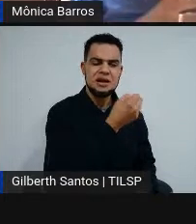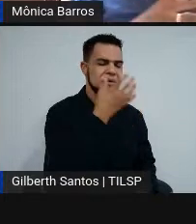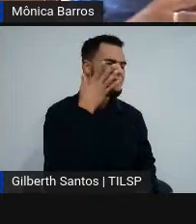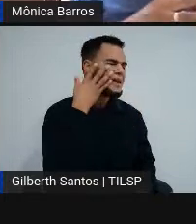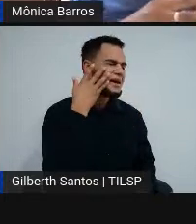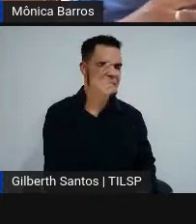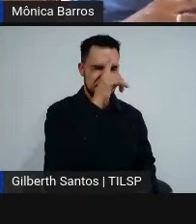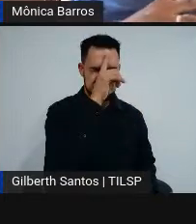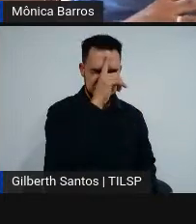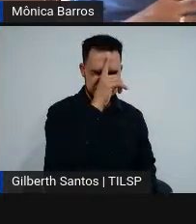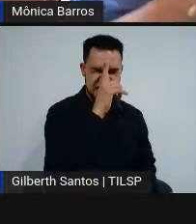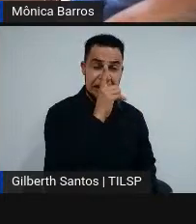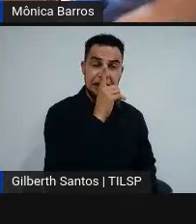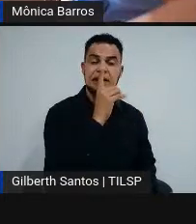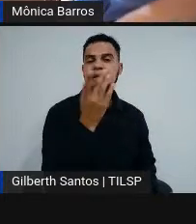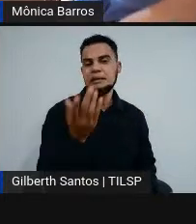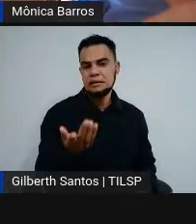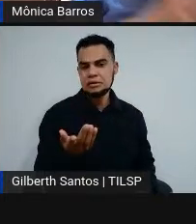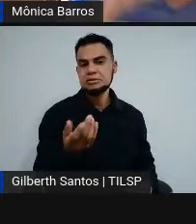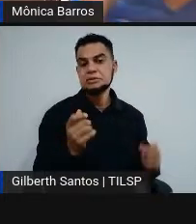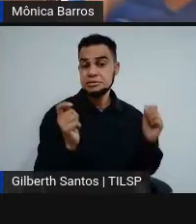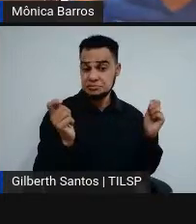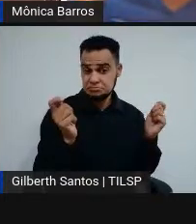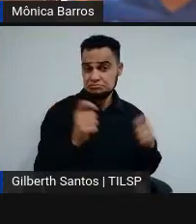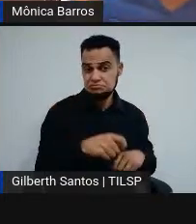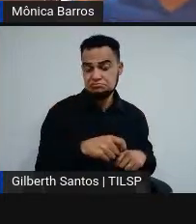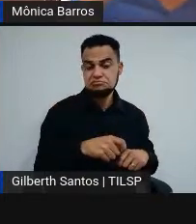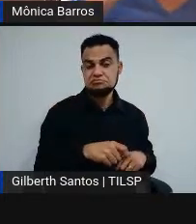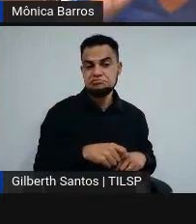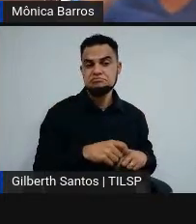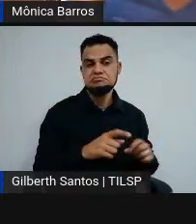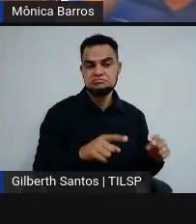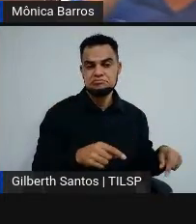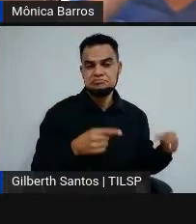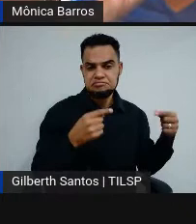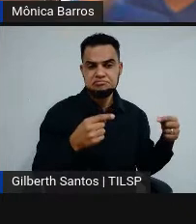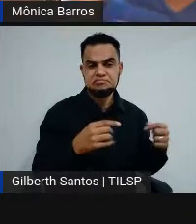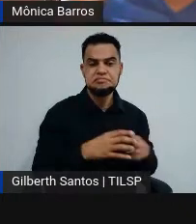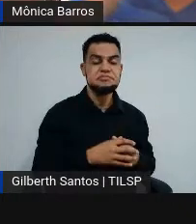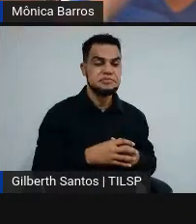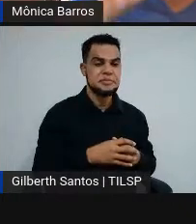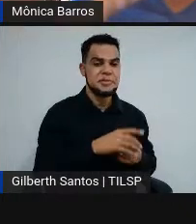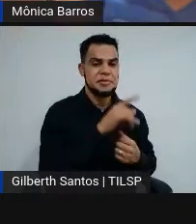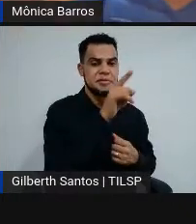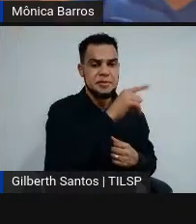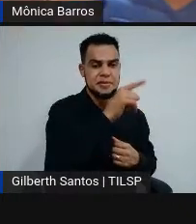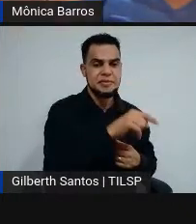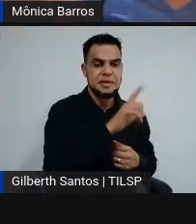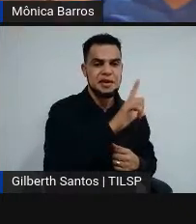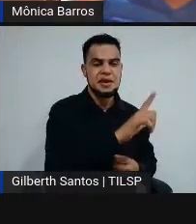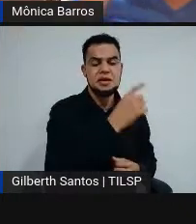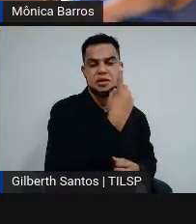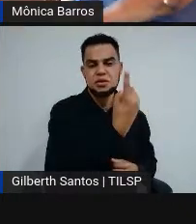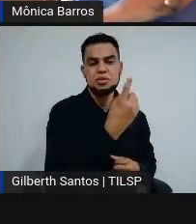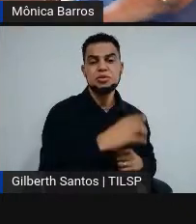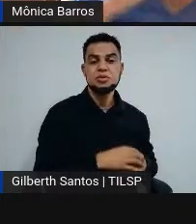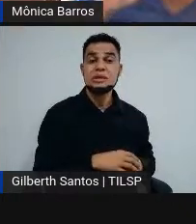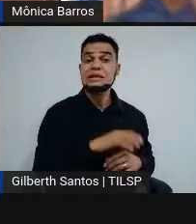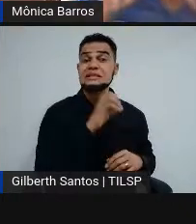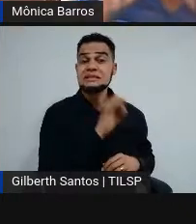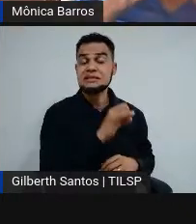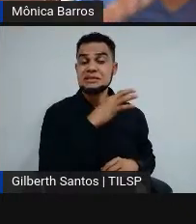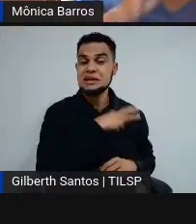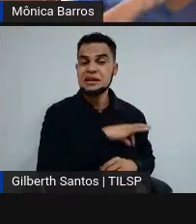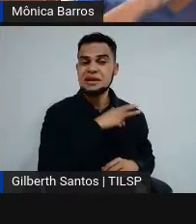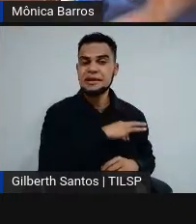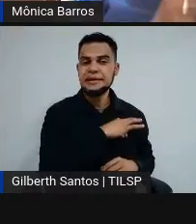asiática, que podem concorrer. Então, na hora de se inscrever, marca lá L1, se a renda per capita,